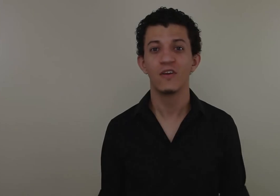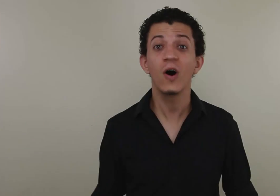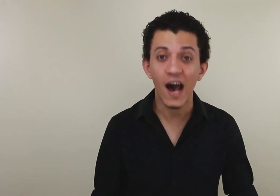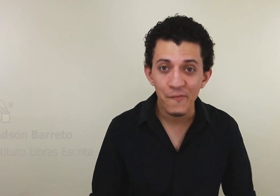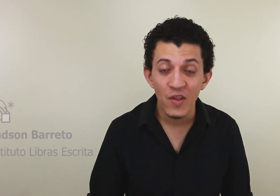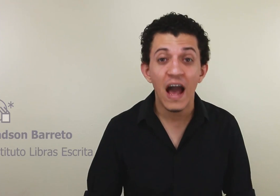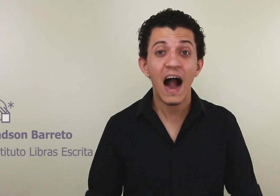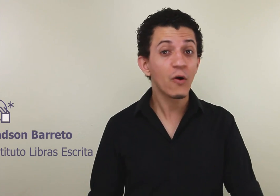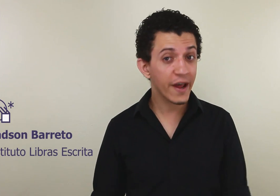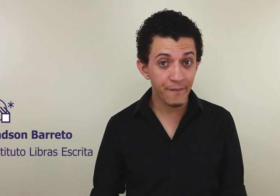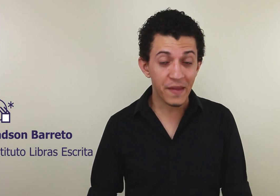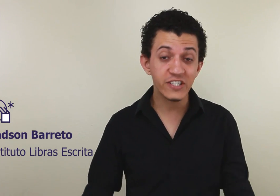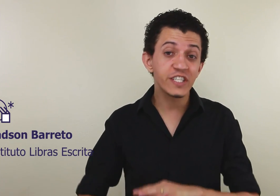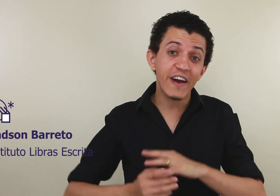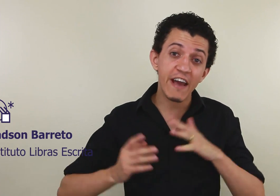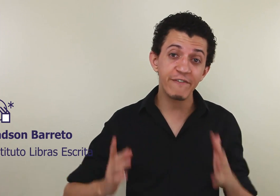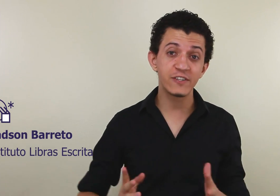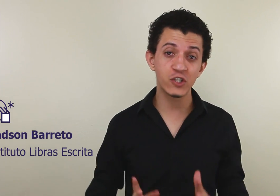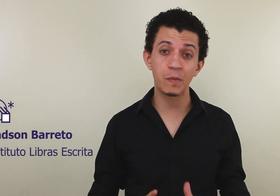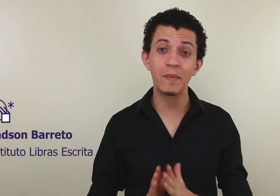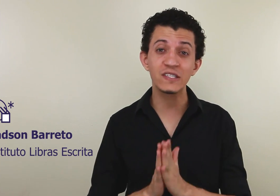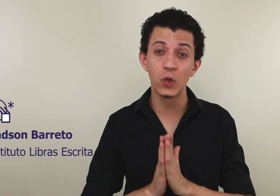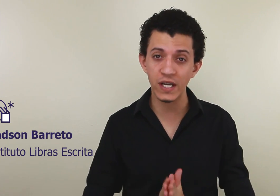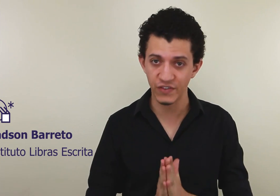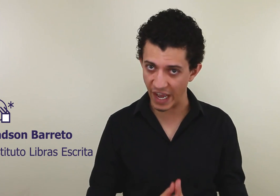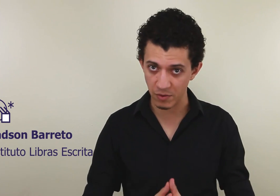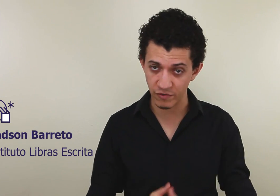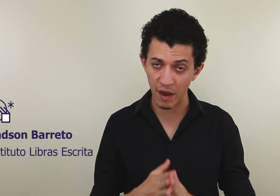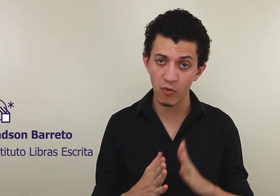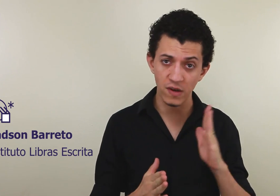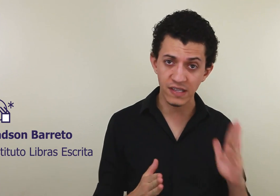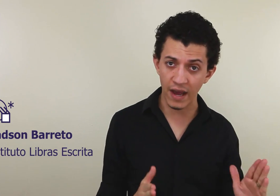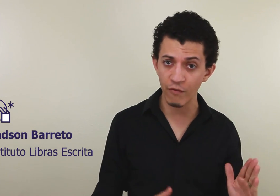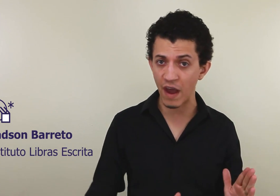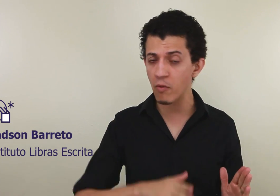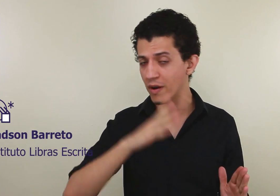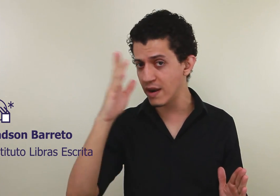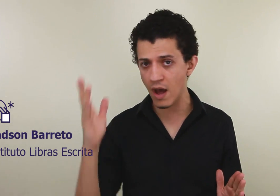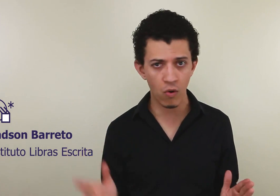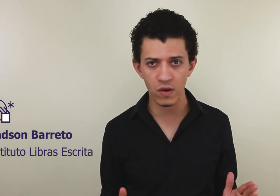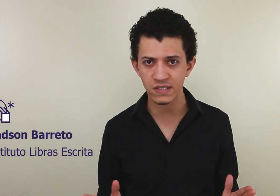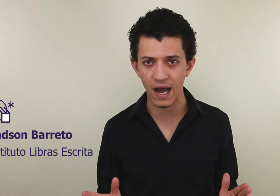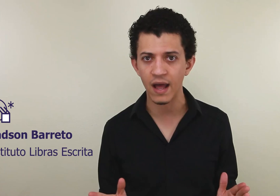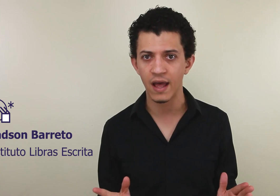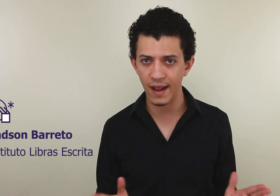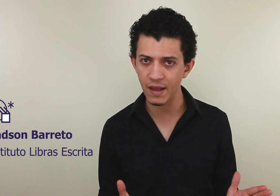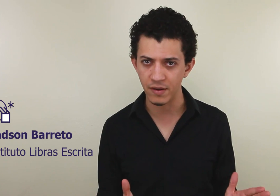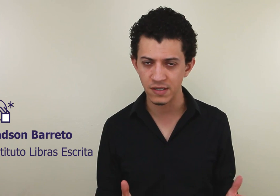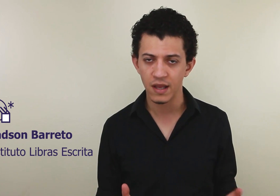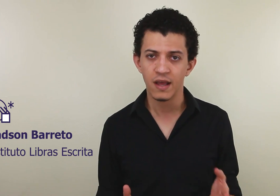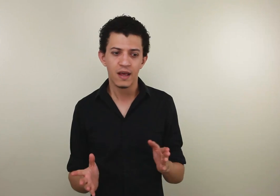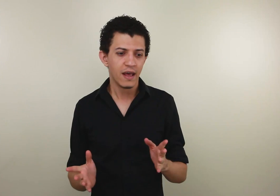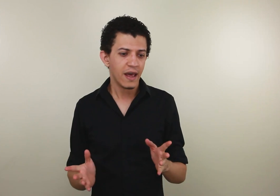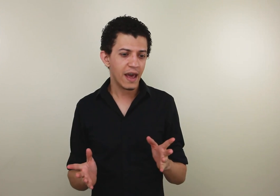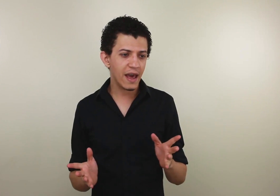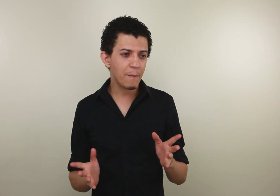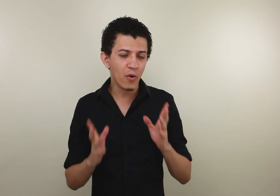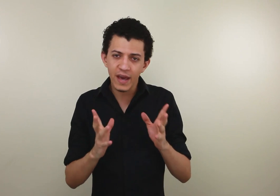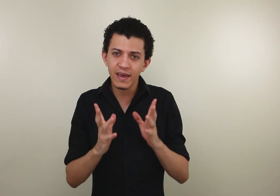Olá! Agora a gente vai refletir sobre mais dois verbos, o verbo gostar e o verbo não gostar em Libras. Por que